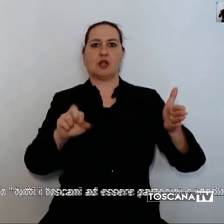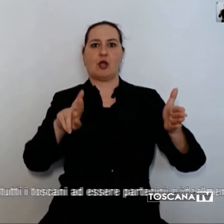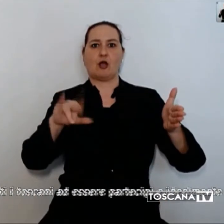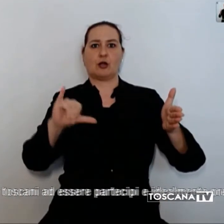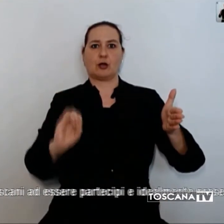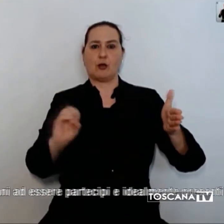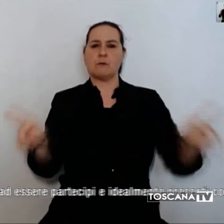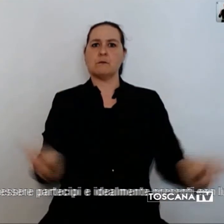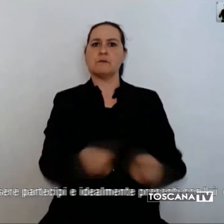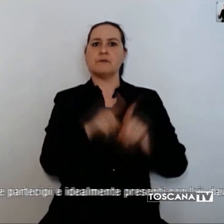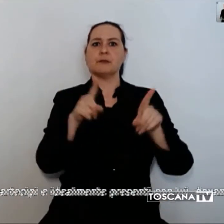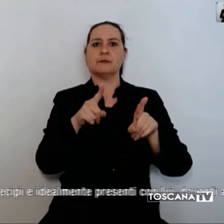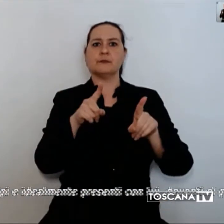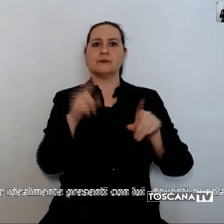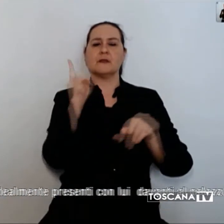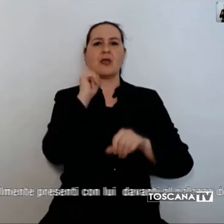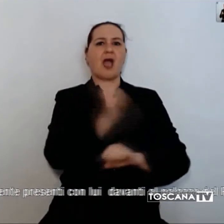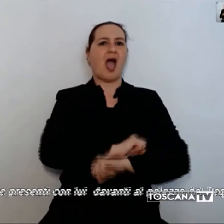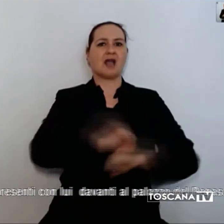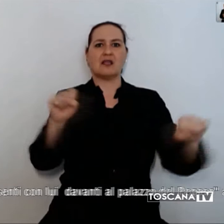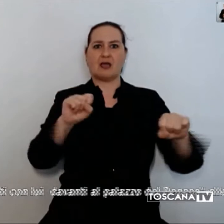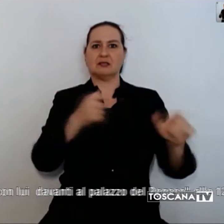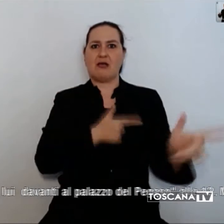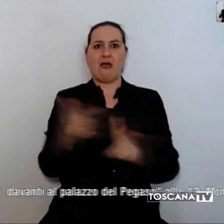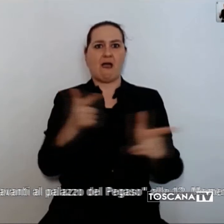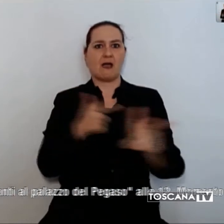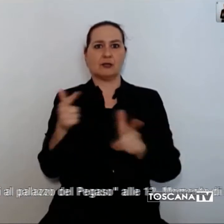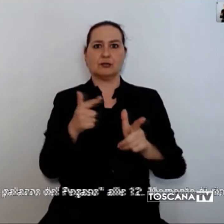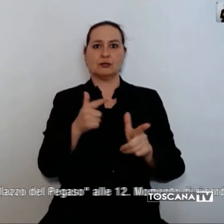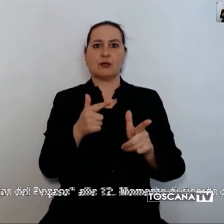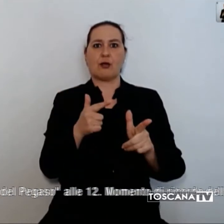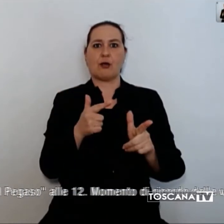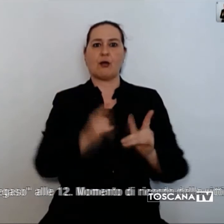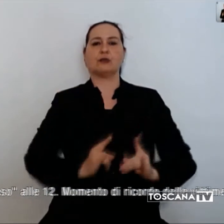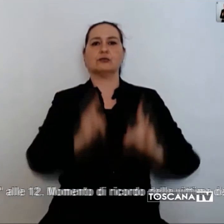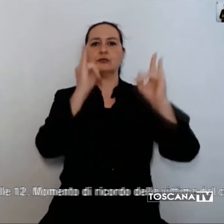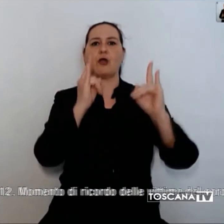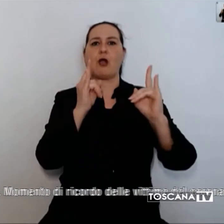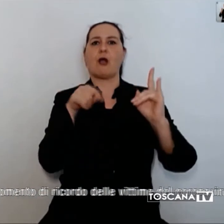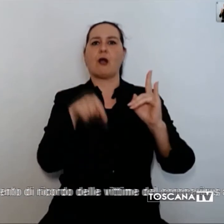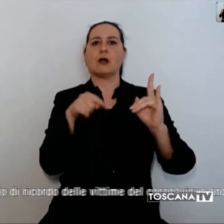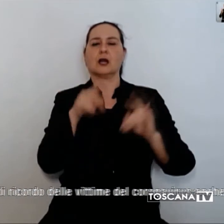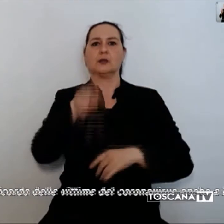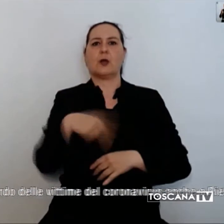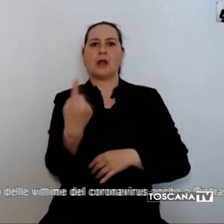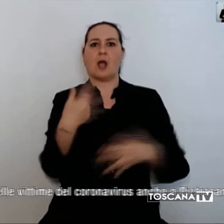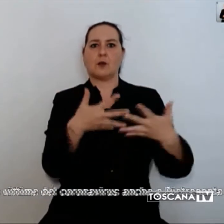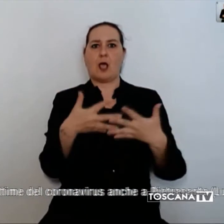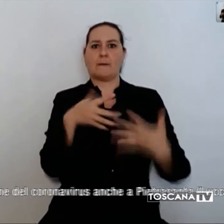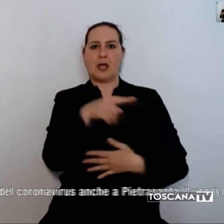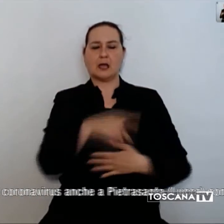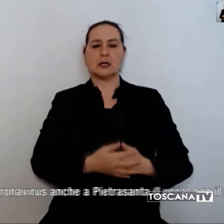delle Torri Gemelle nel 2001. Ha aderito all'iniziativa anche il presidente del